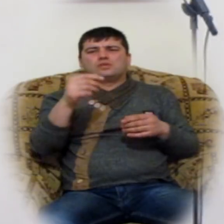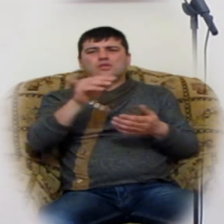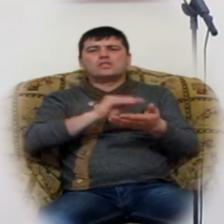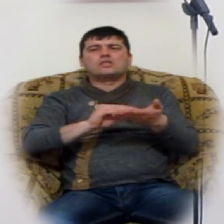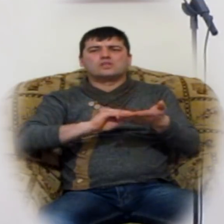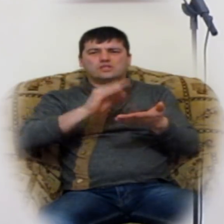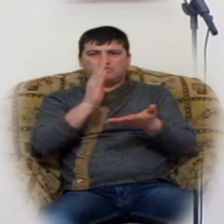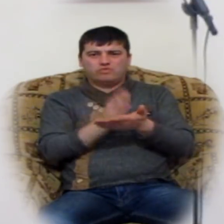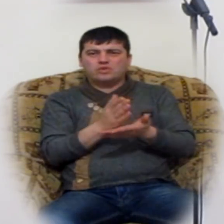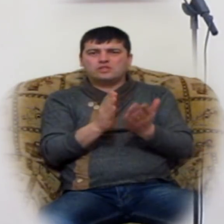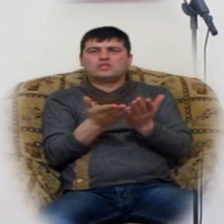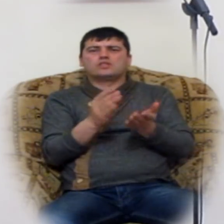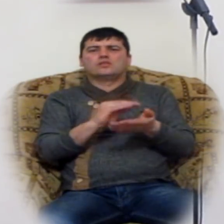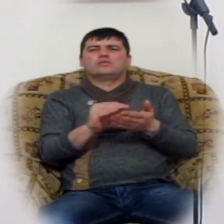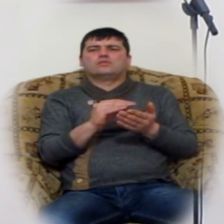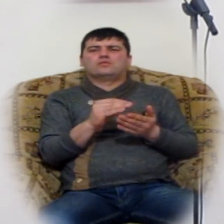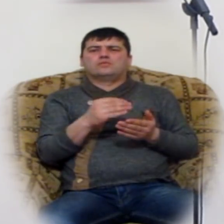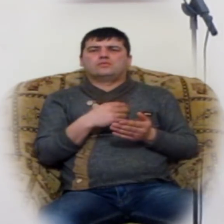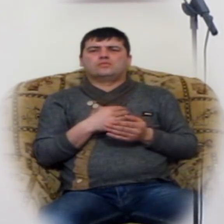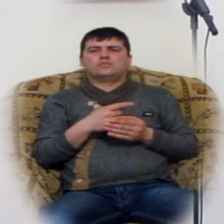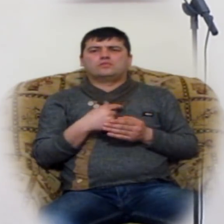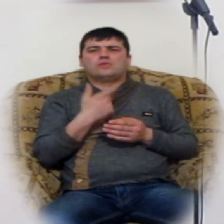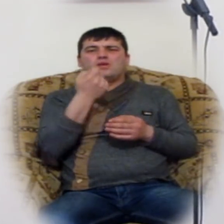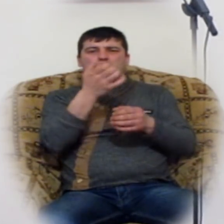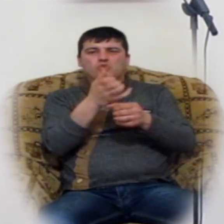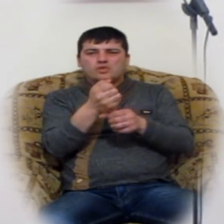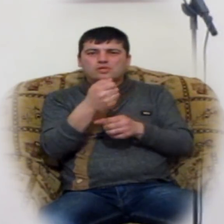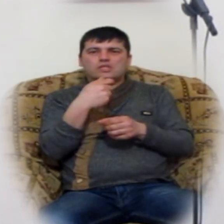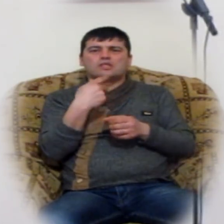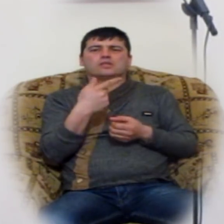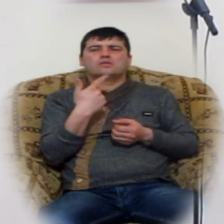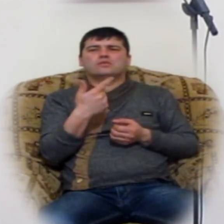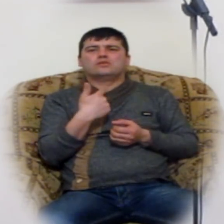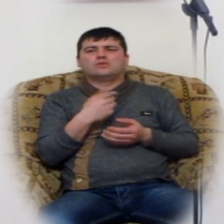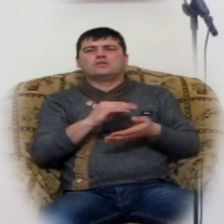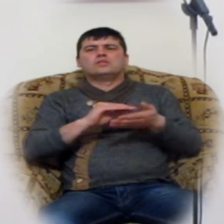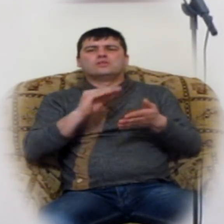որ ես համարոտ կխոսամ գրվարձ է։